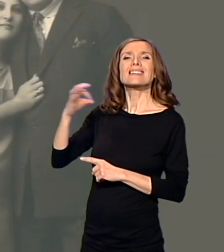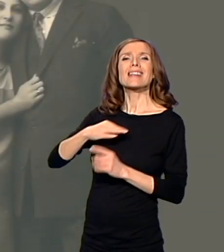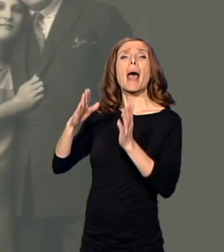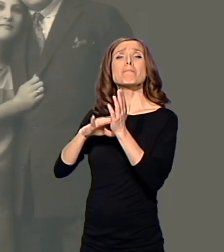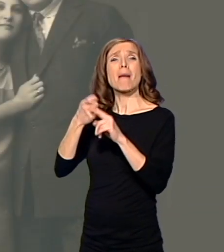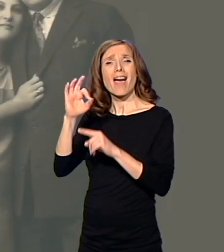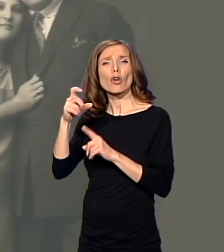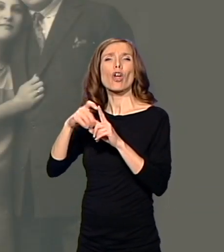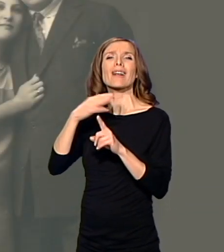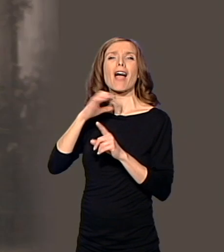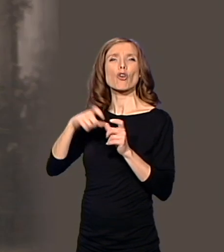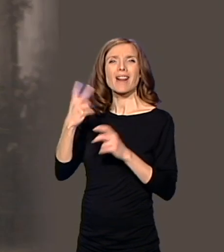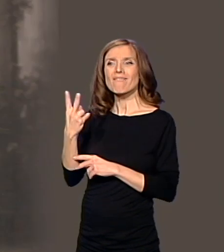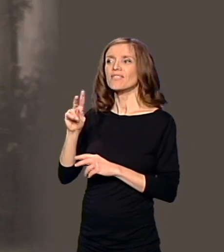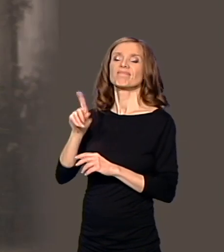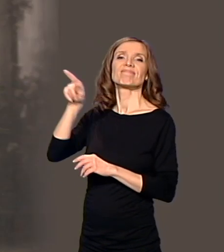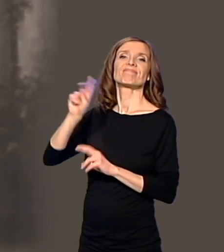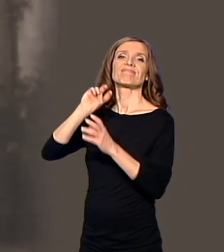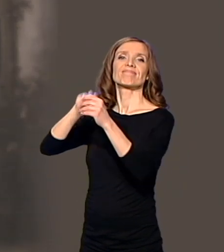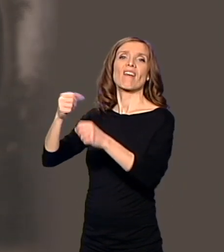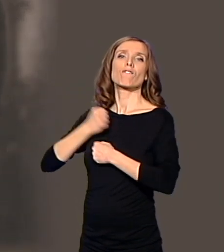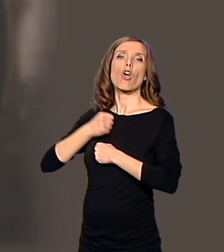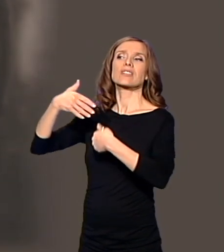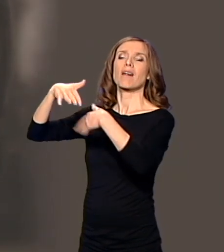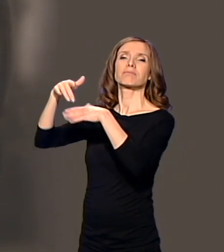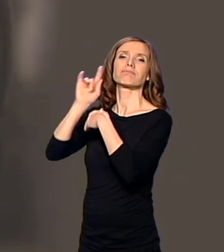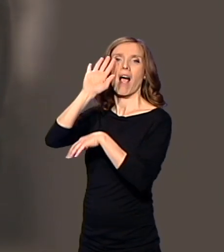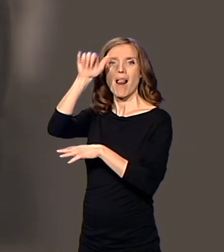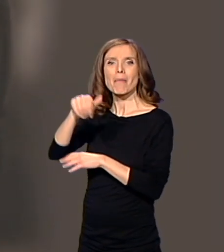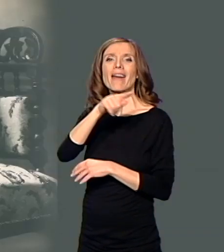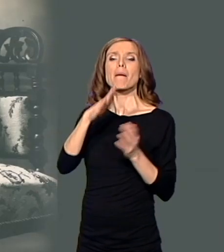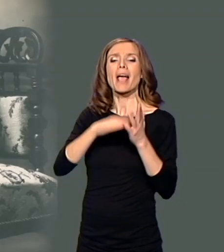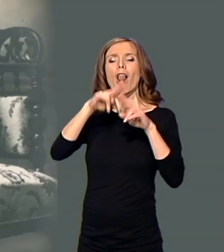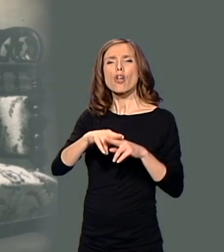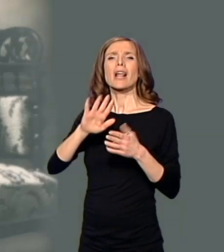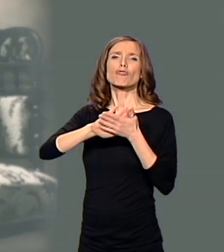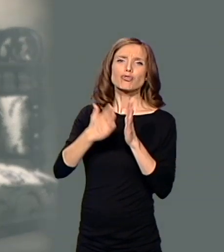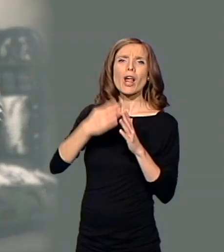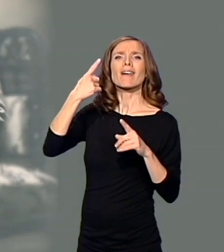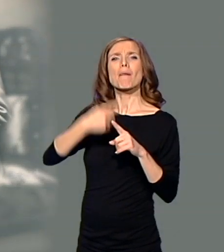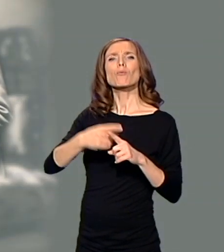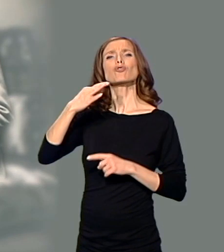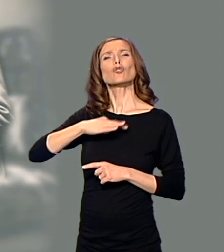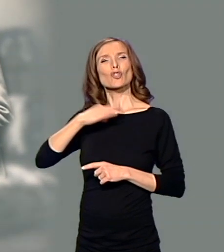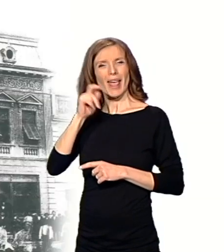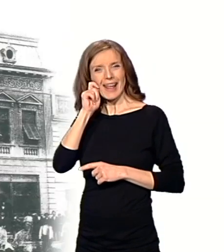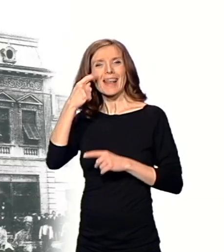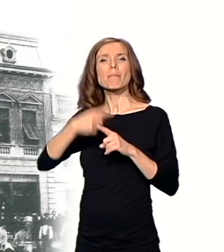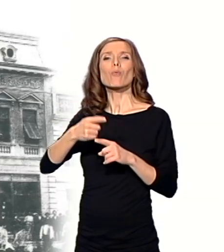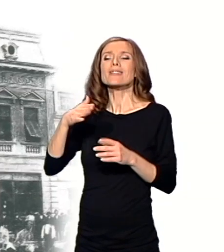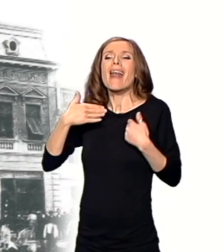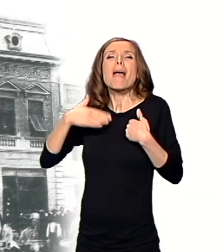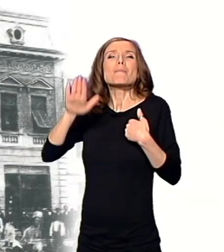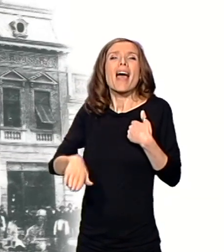krenuli su preko Albanije. Mihajlo ostaje sa suprugom, čerkama i najmlađim sinom, Ikicom. Ali u Požarevcu ga